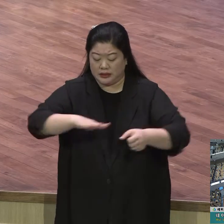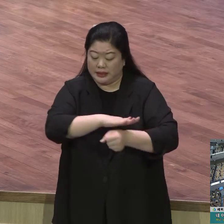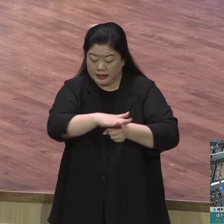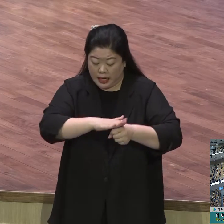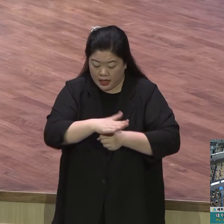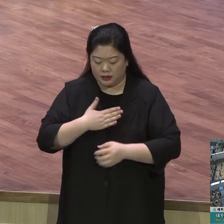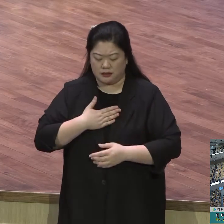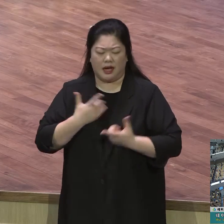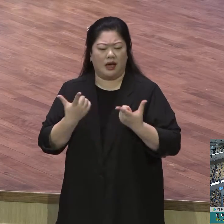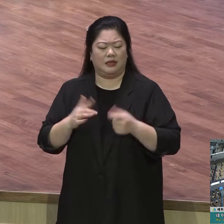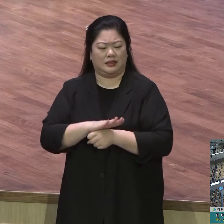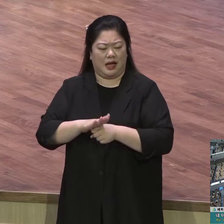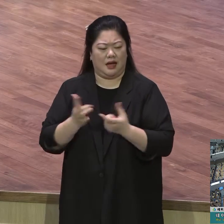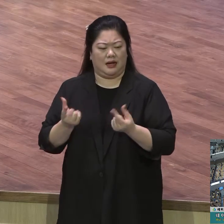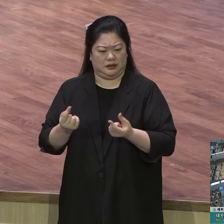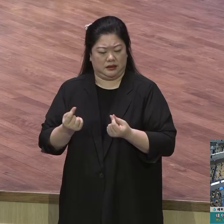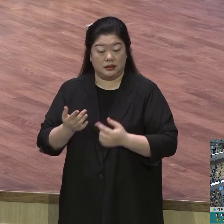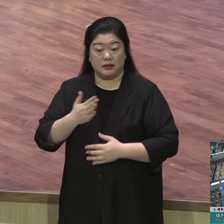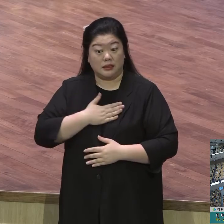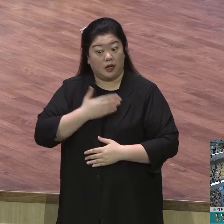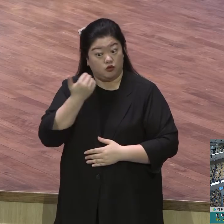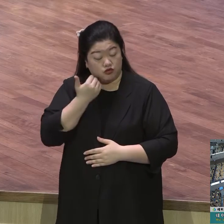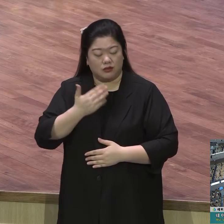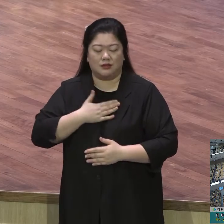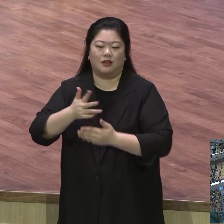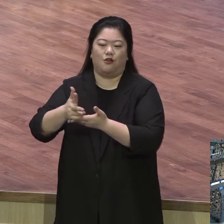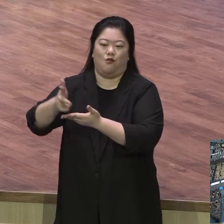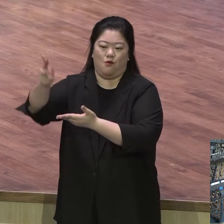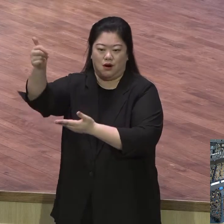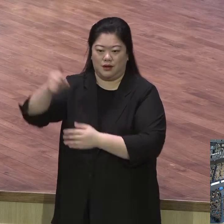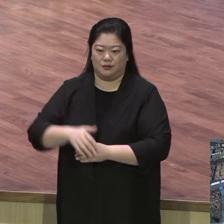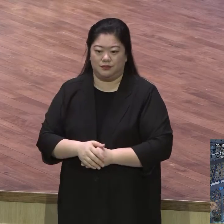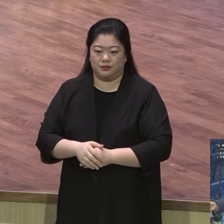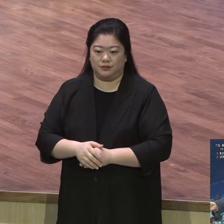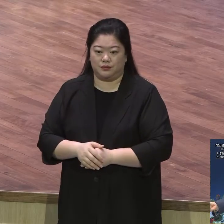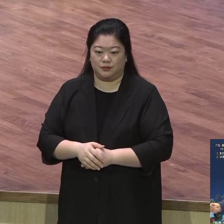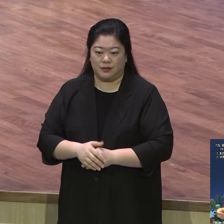같이 하라 나는 여완이라 내 이웃을 사랑하기를 너 자신과 같이 하라